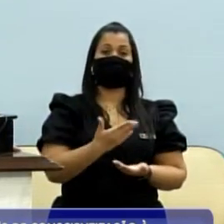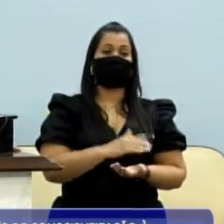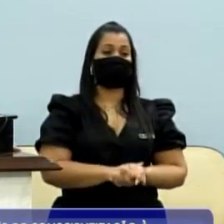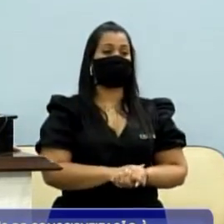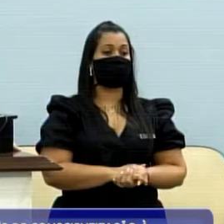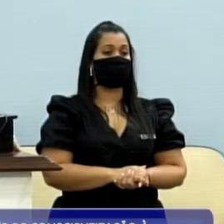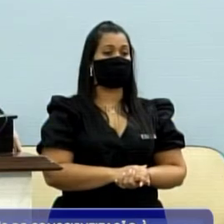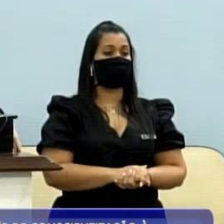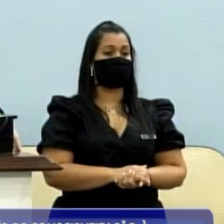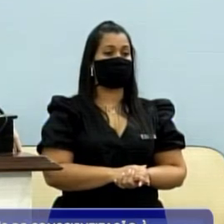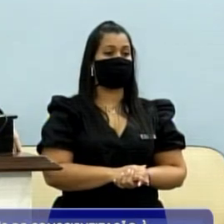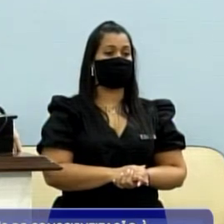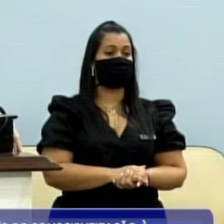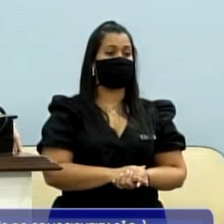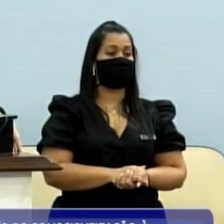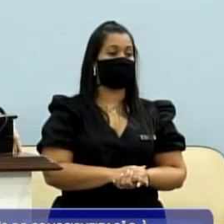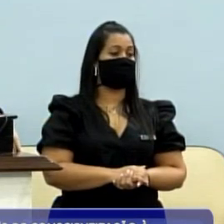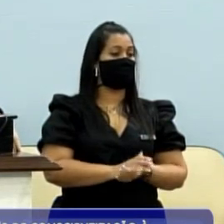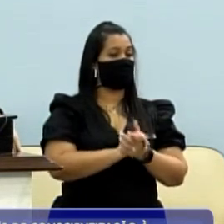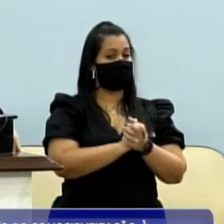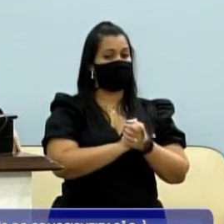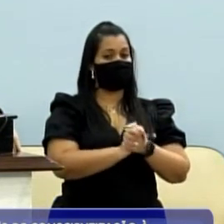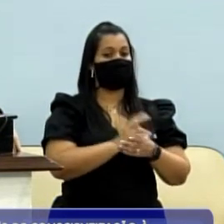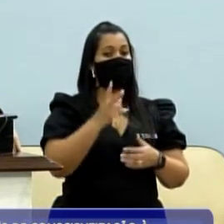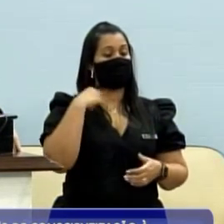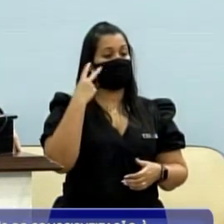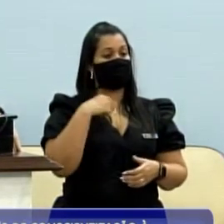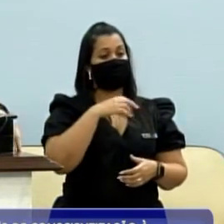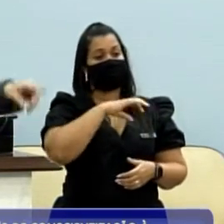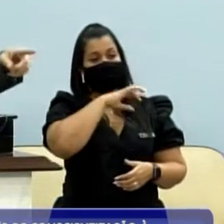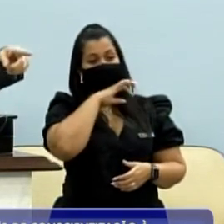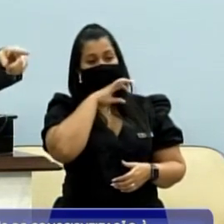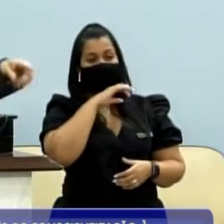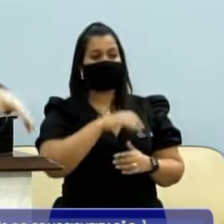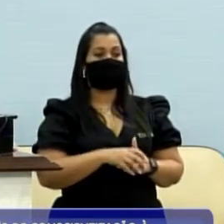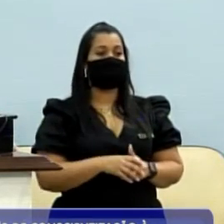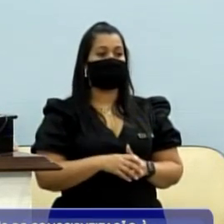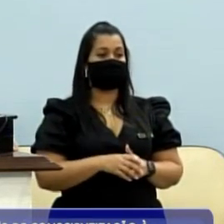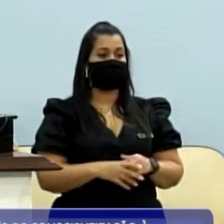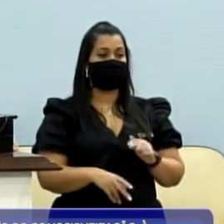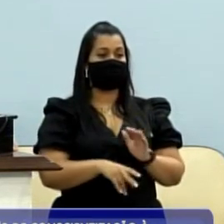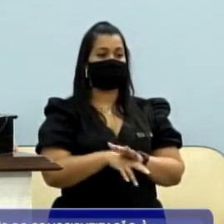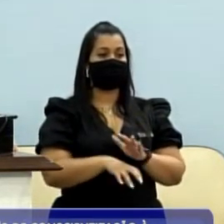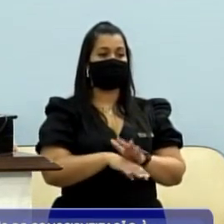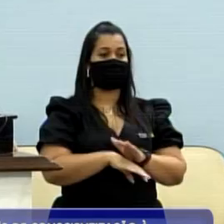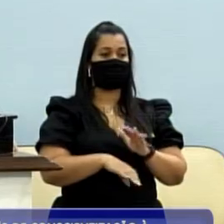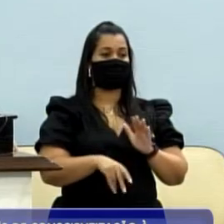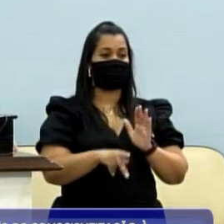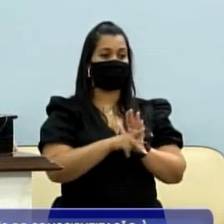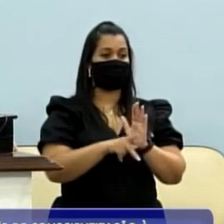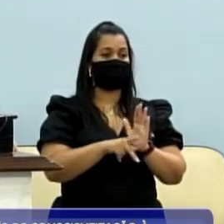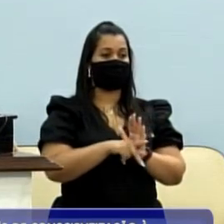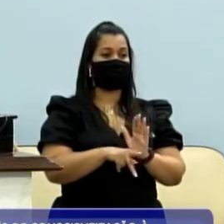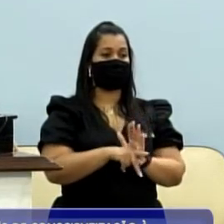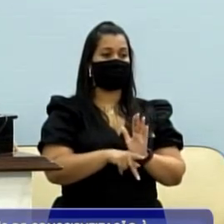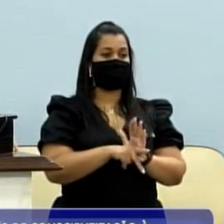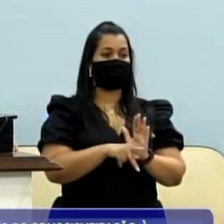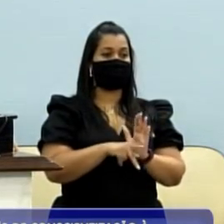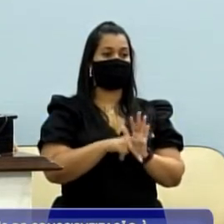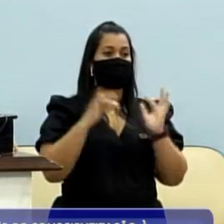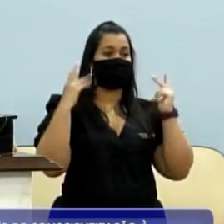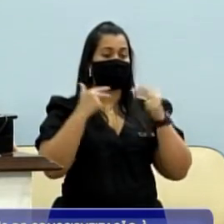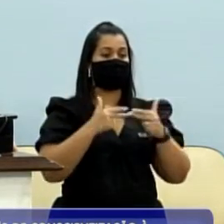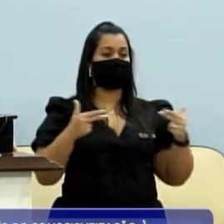Quero cumprimentar a vereadora Cláudia de Júlia pela conquista do Pet Park, essa é sua, exclusivamente sua, parabéns,